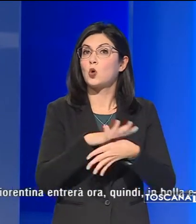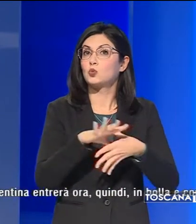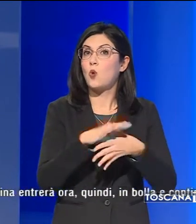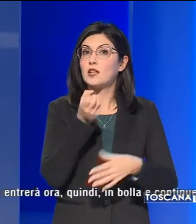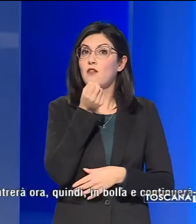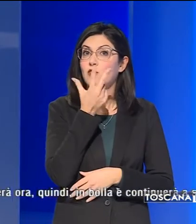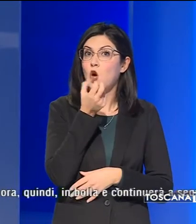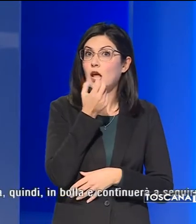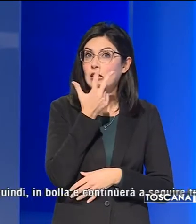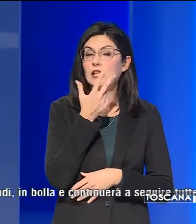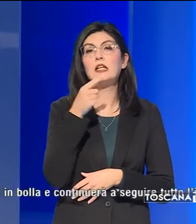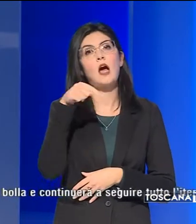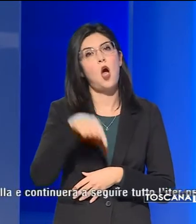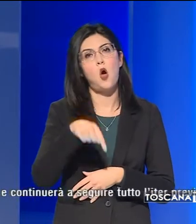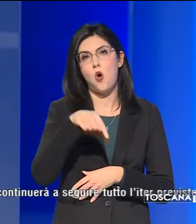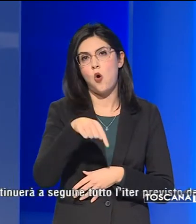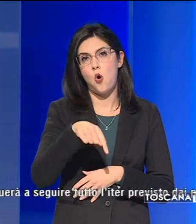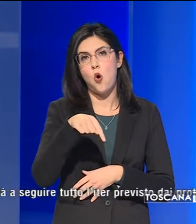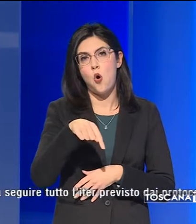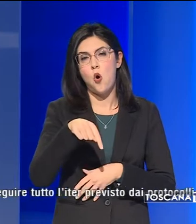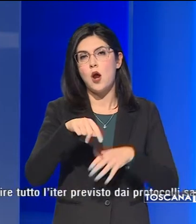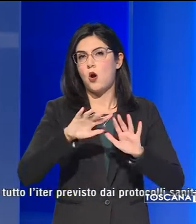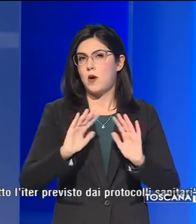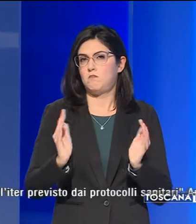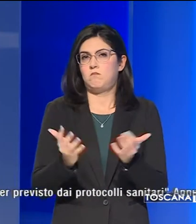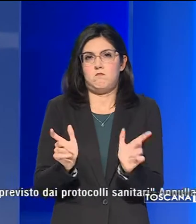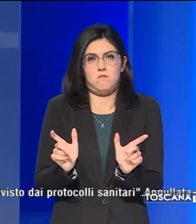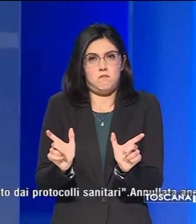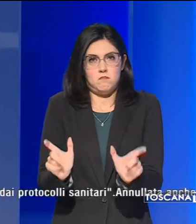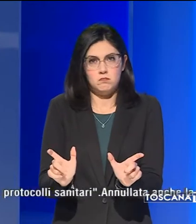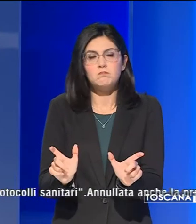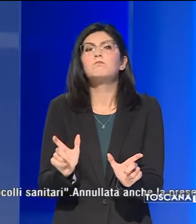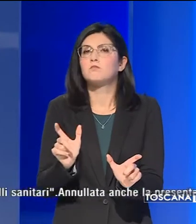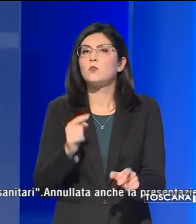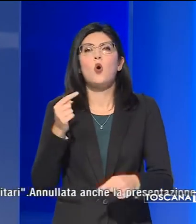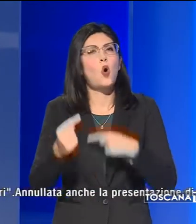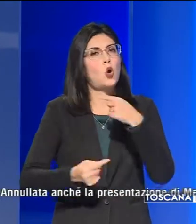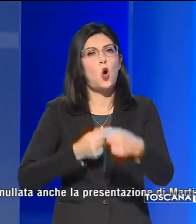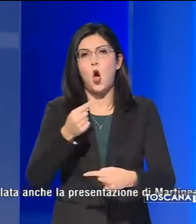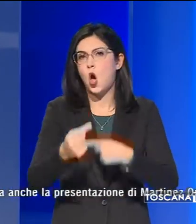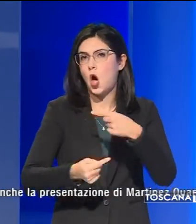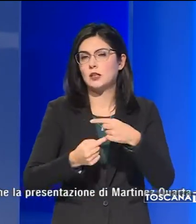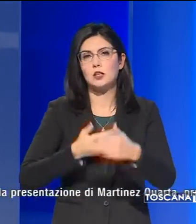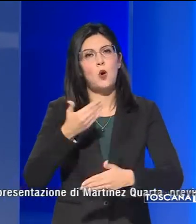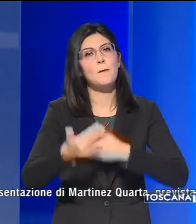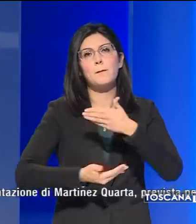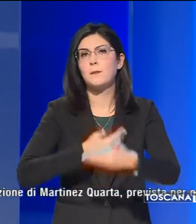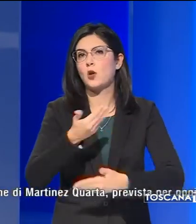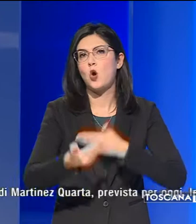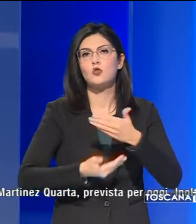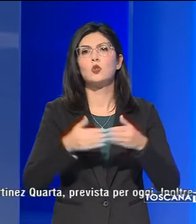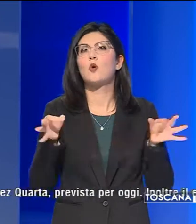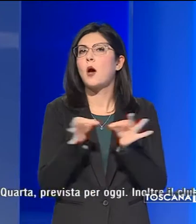Fiorentina entrerà ora quindi in bolla e continuerà a seguire tutto l'iter previsto dai